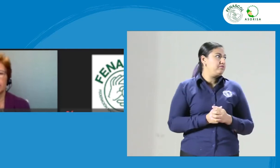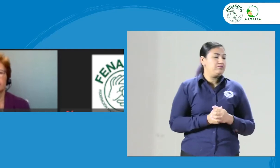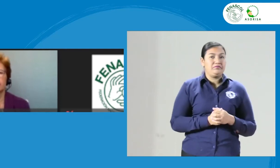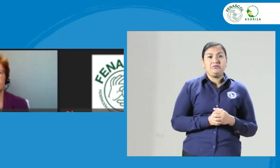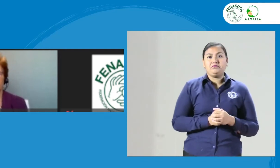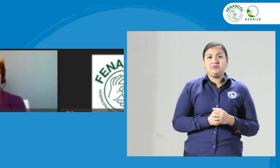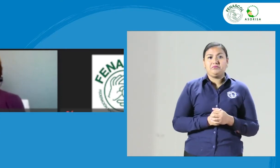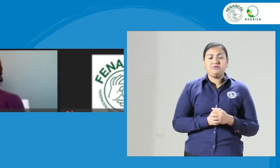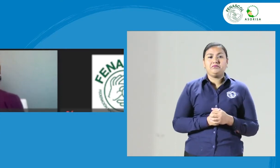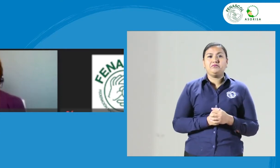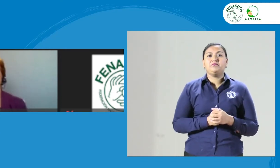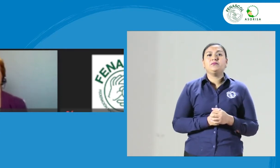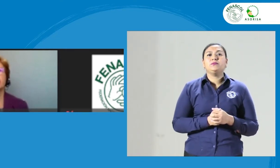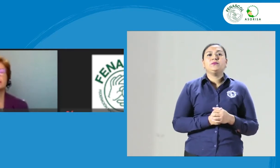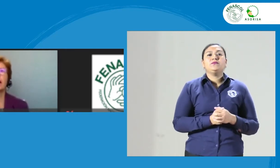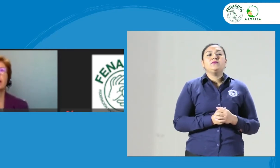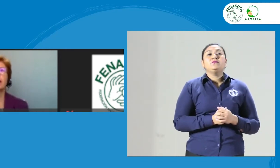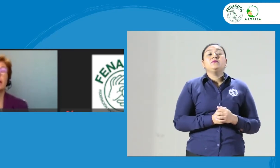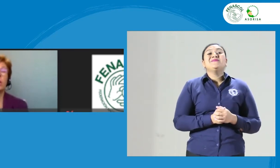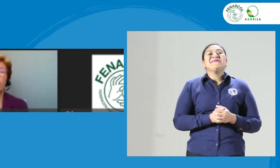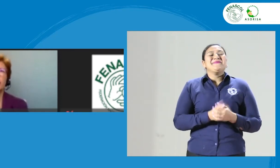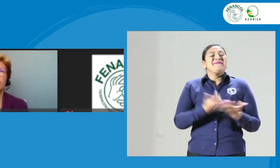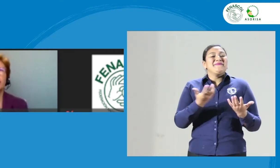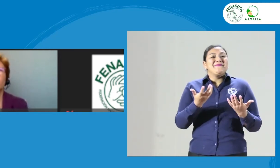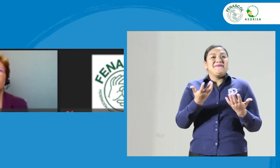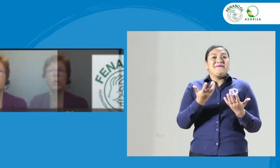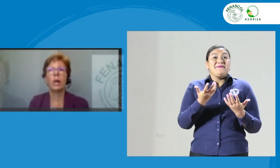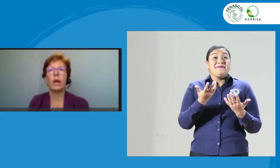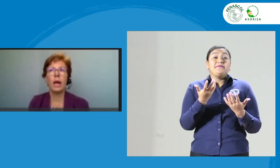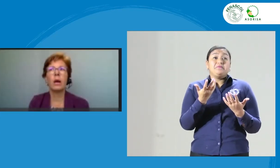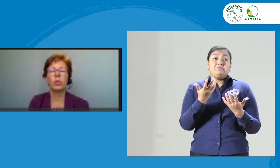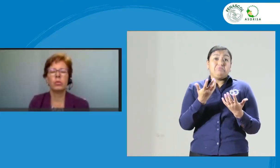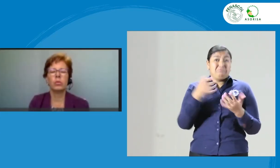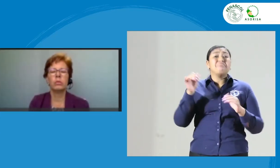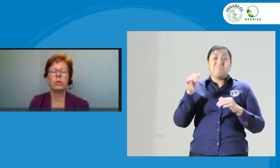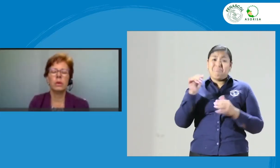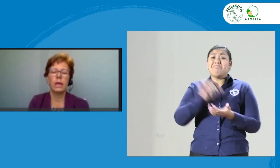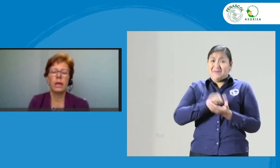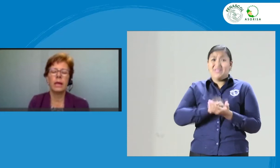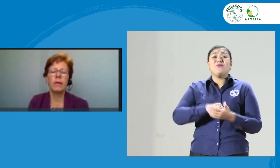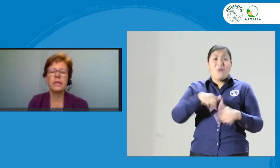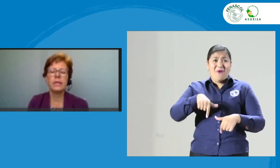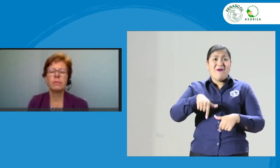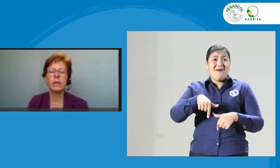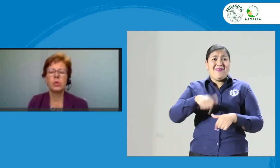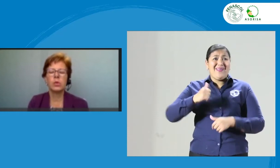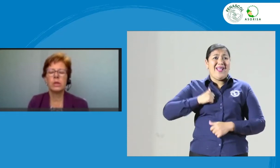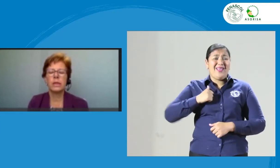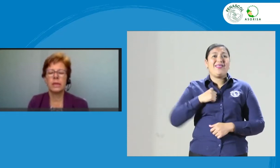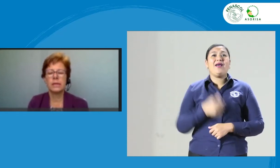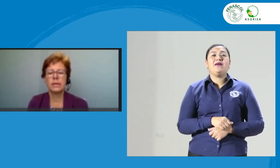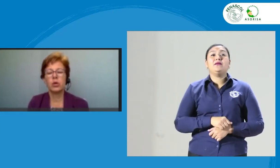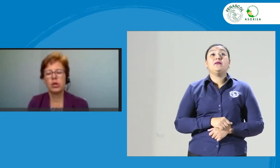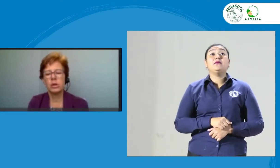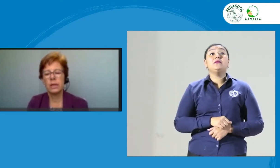Ok. Bueno. Decía que igualmente ha ocurrido acá un cada vez menos interés de los